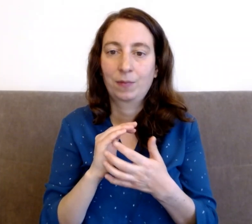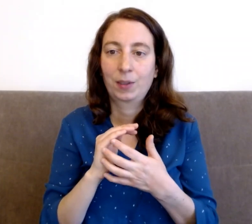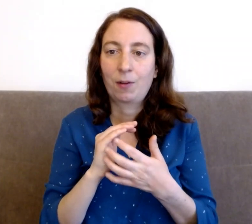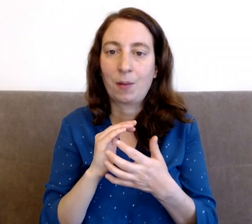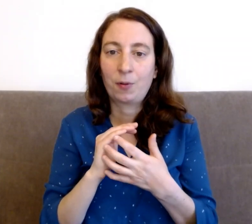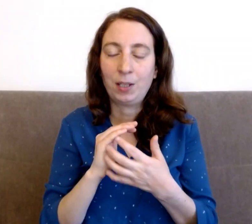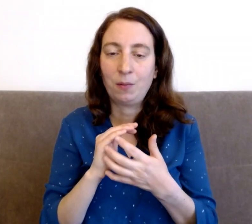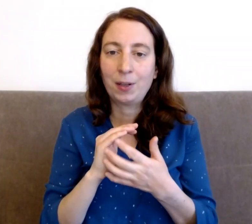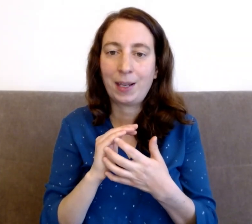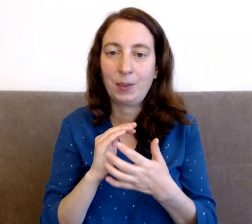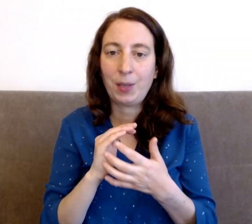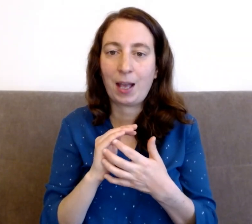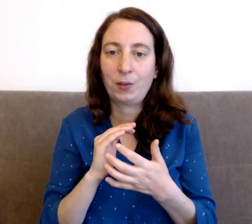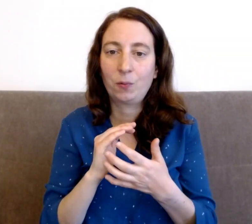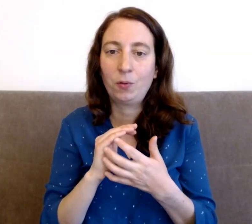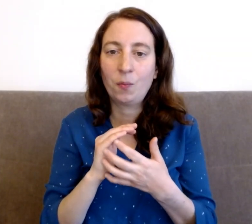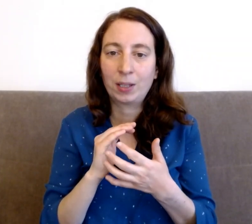Prenez une bonne respiration ou deux maintenant.